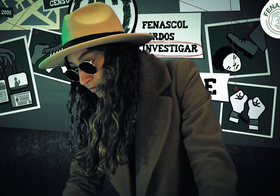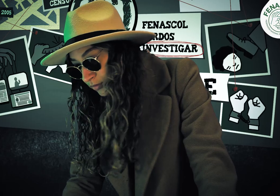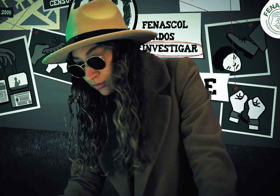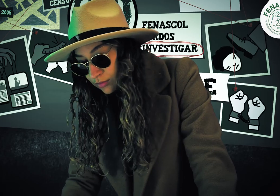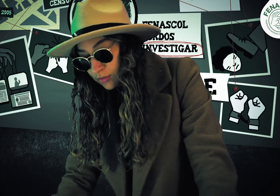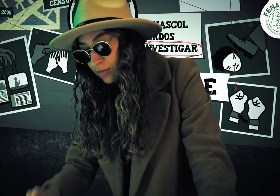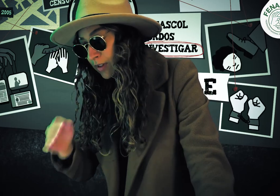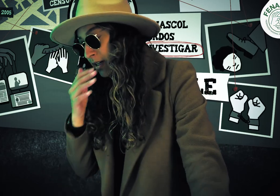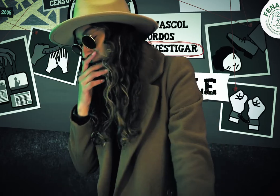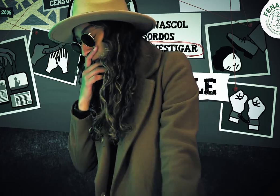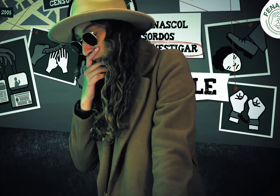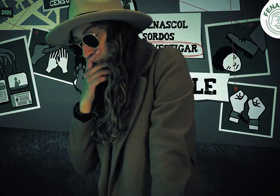¿Qué